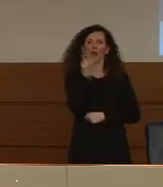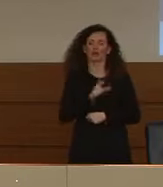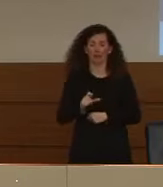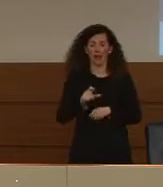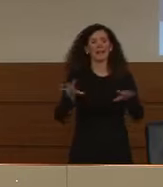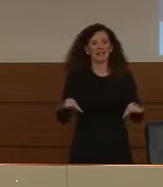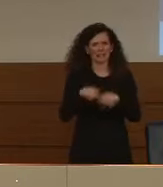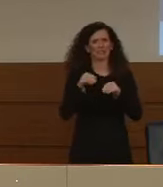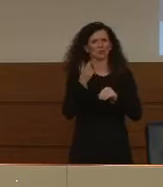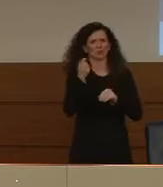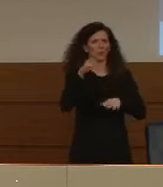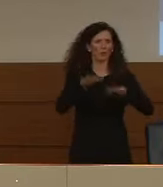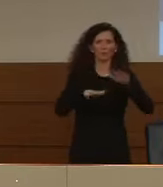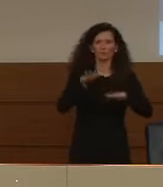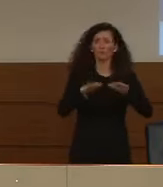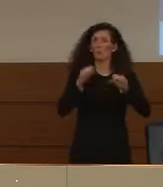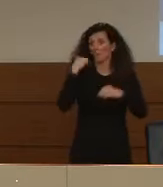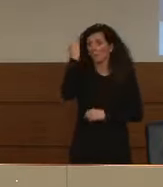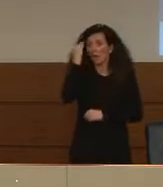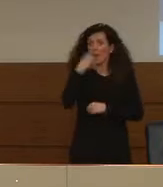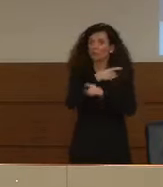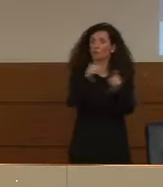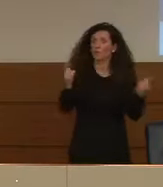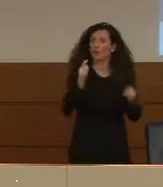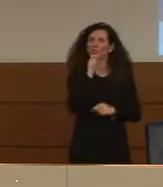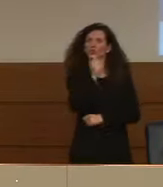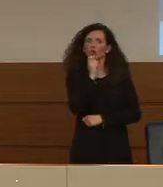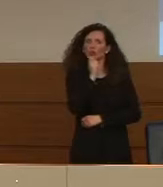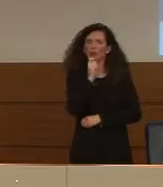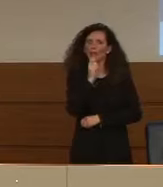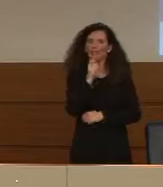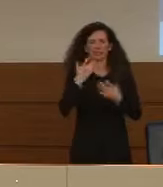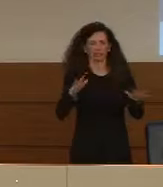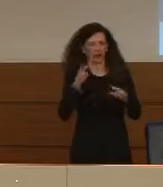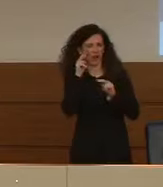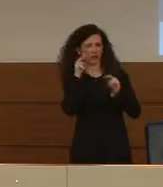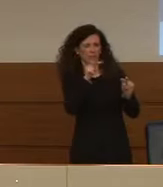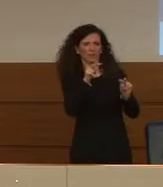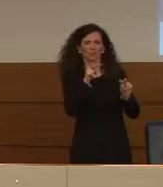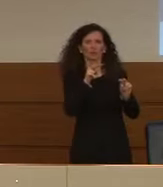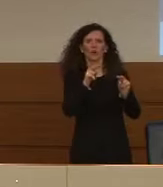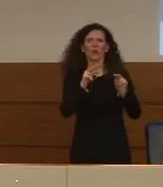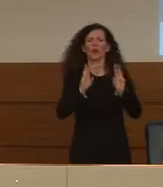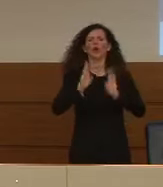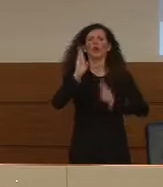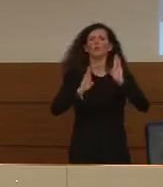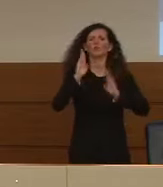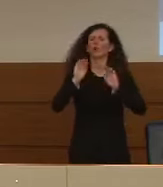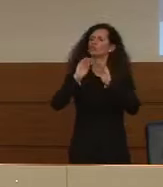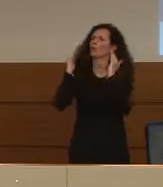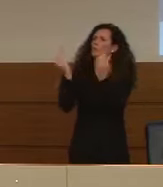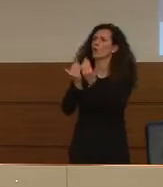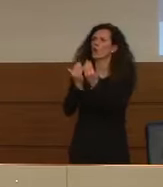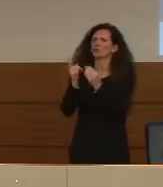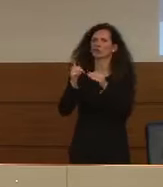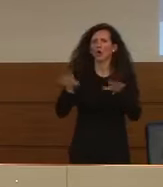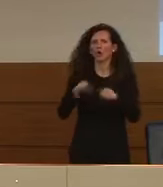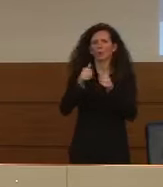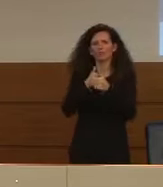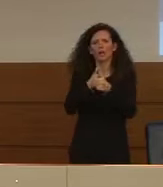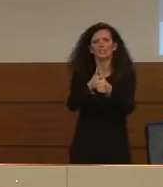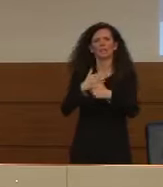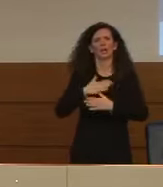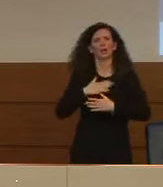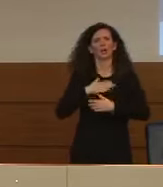realtà penso che voi giornalisti avete avuto modo di constatare che tutte le nazioni si stanno orientando per quello che ormai viene definito